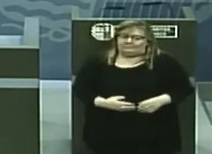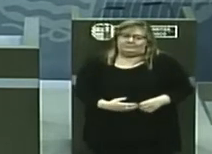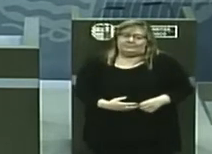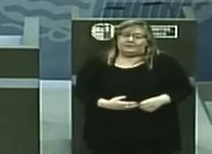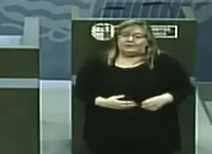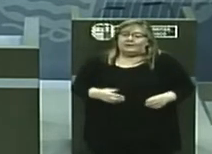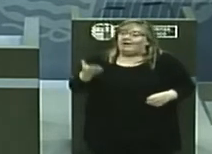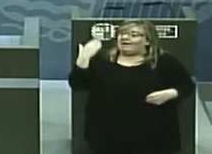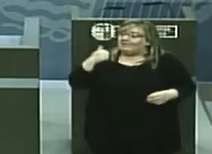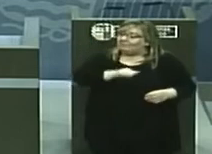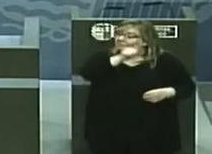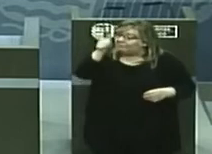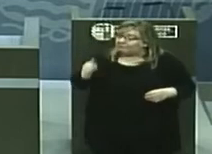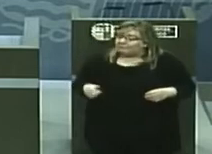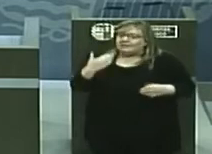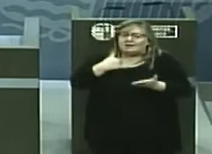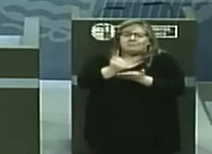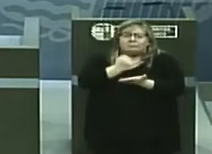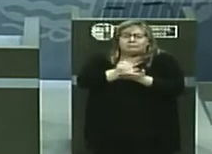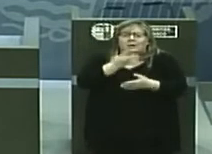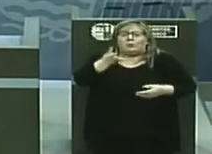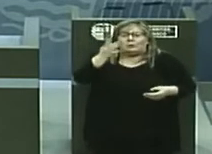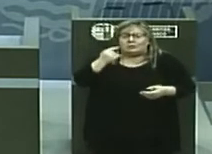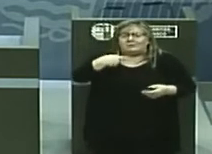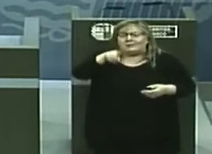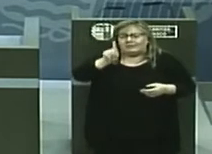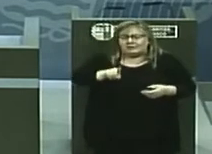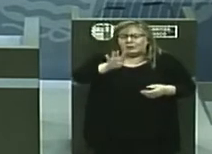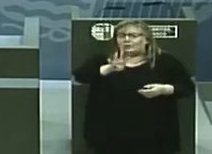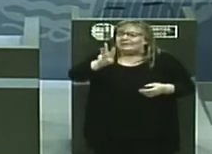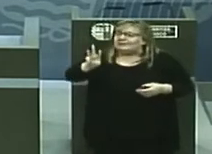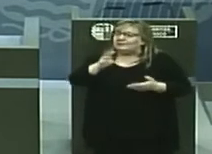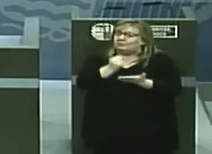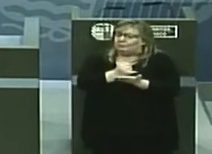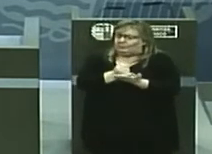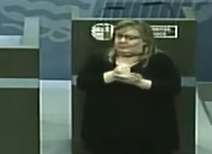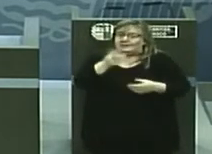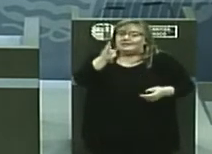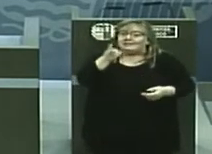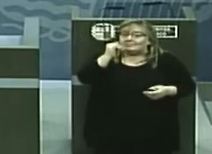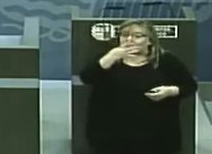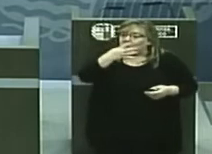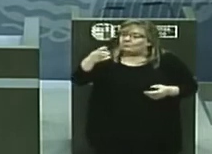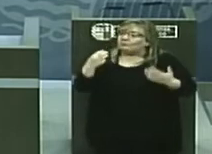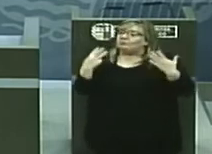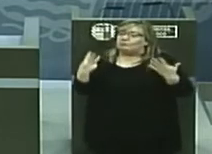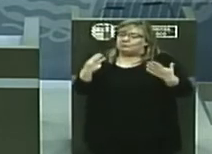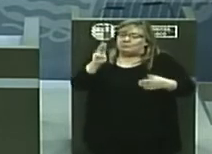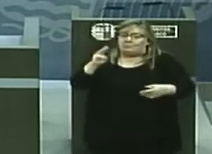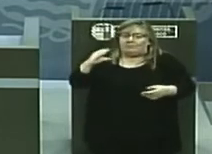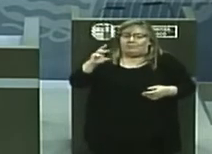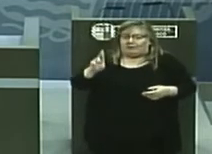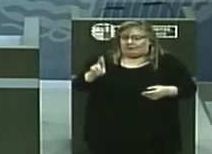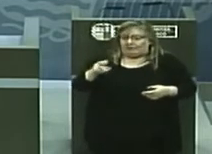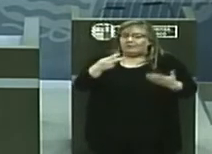Una jornada en la que se hicieron 4.143 pruebas, 3.408 PCRs